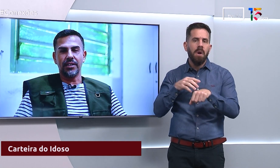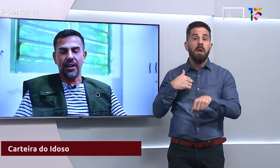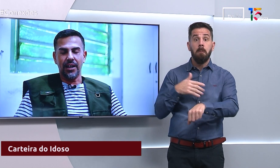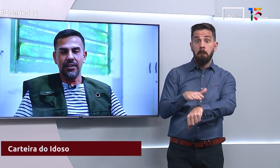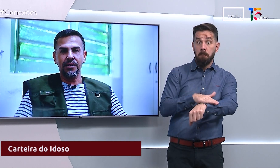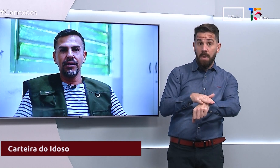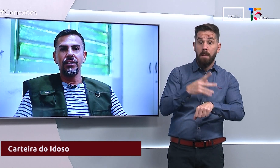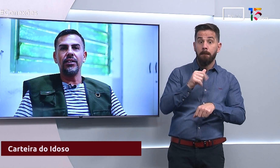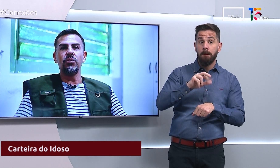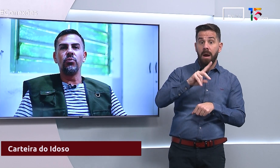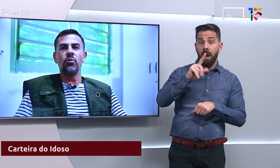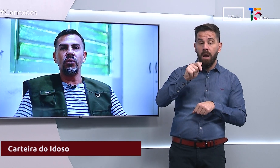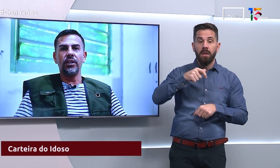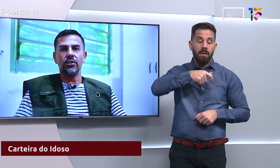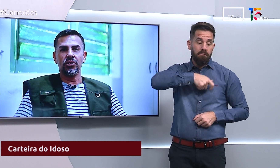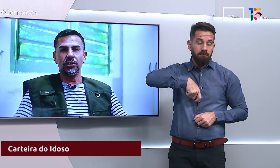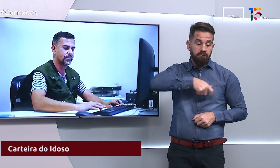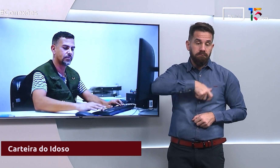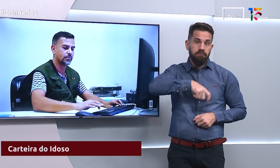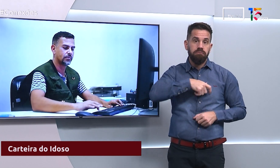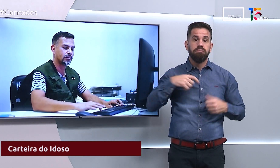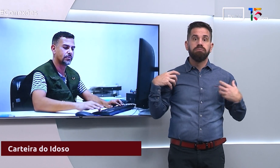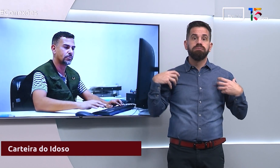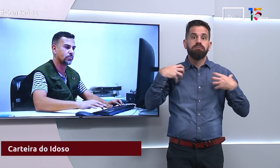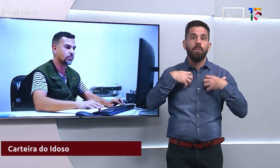blusa listrada e um colete.